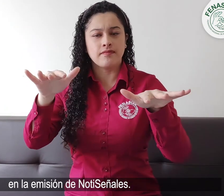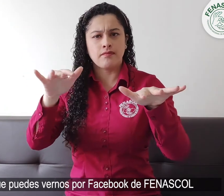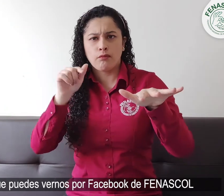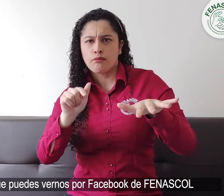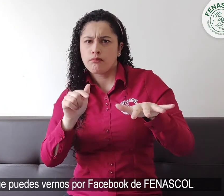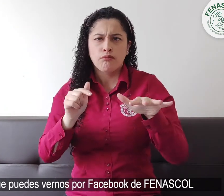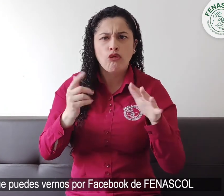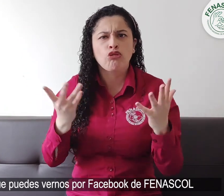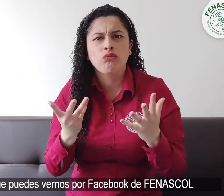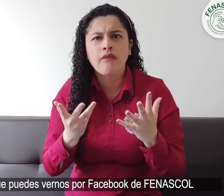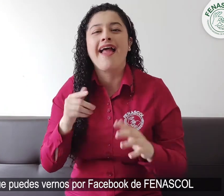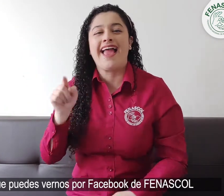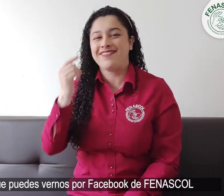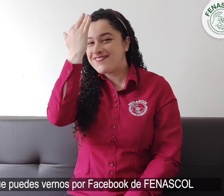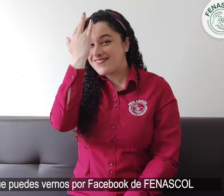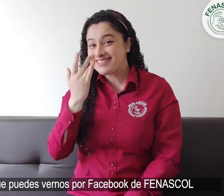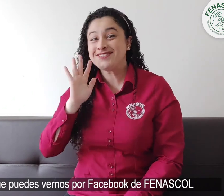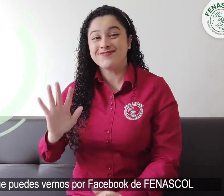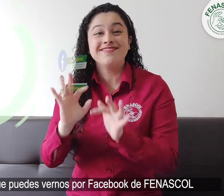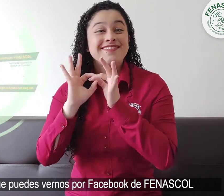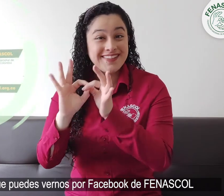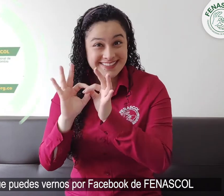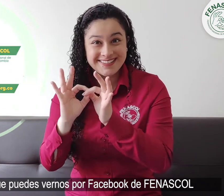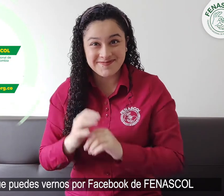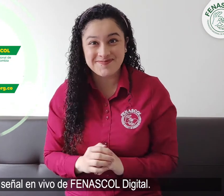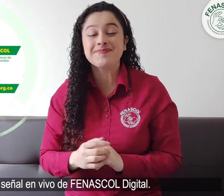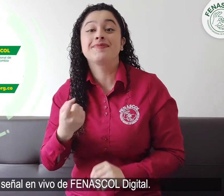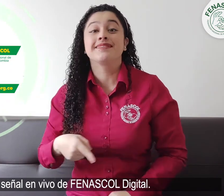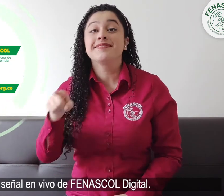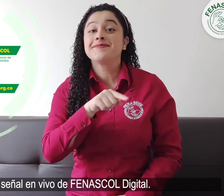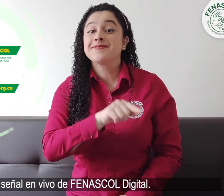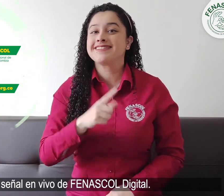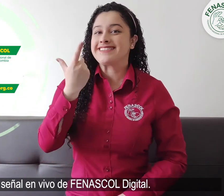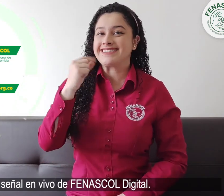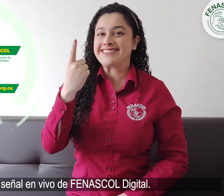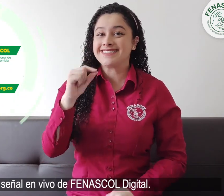Recuerda que puedes vernos por el Facebook de Fenascol Y la señal en vivo de Fenascol Digital